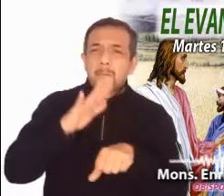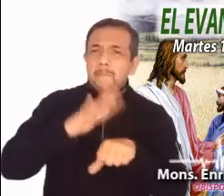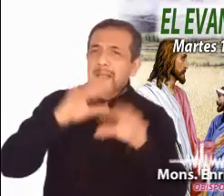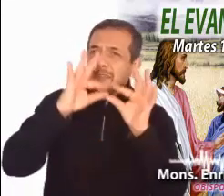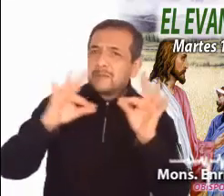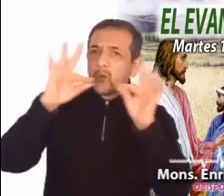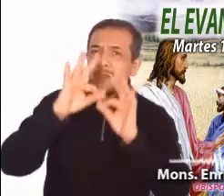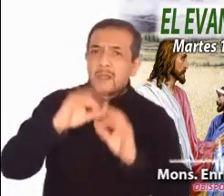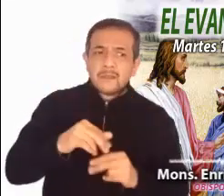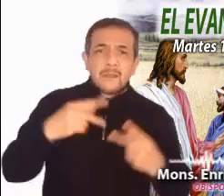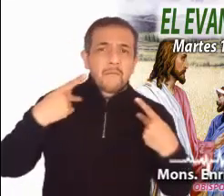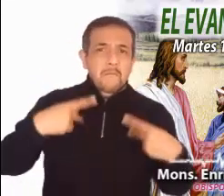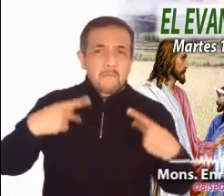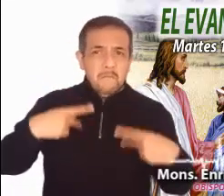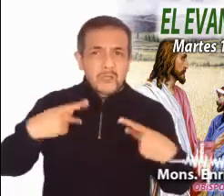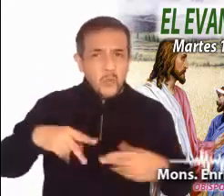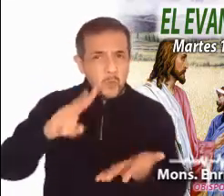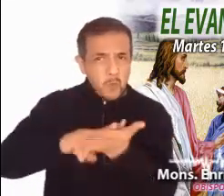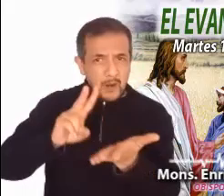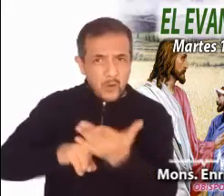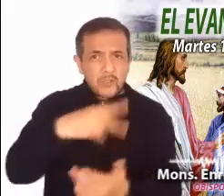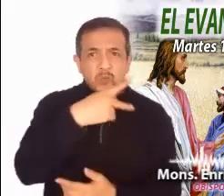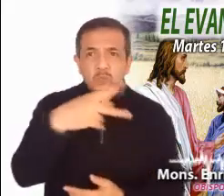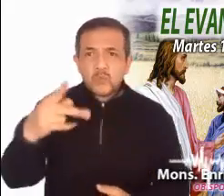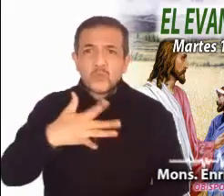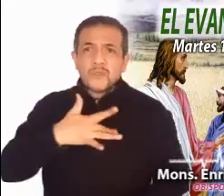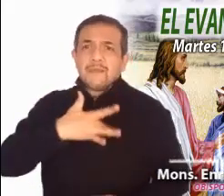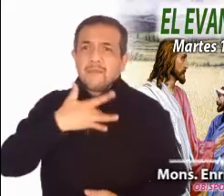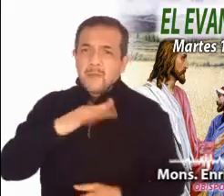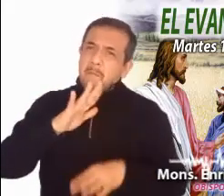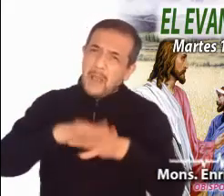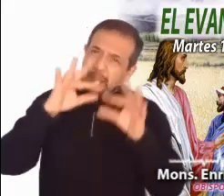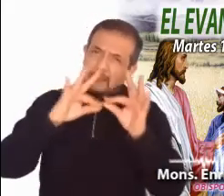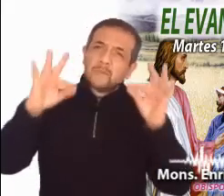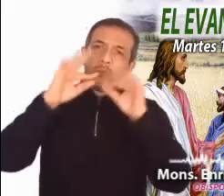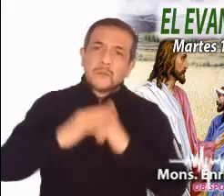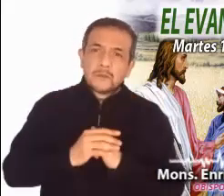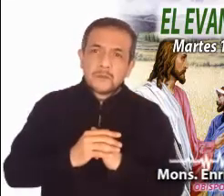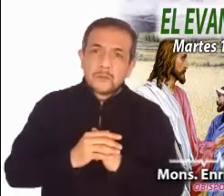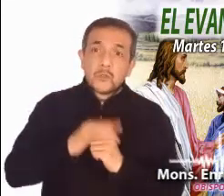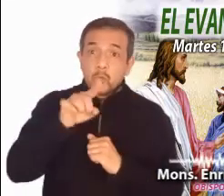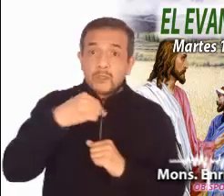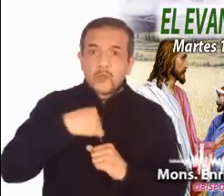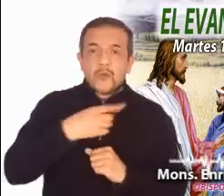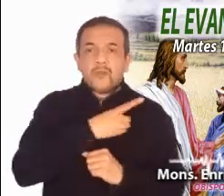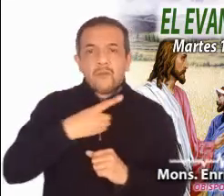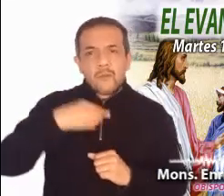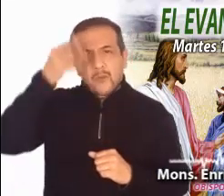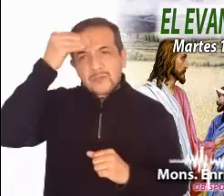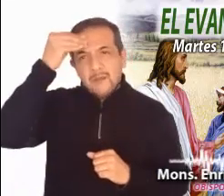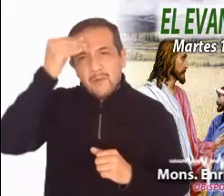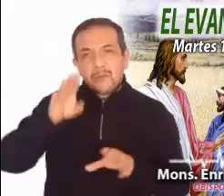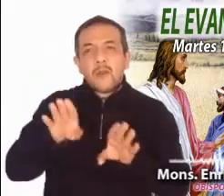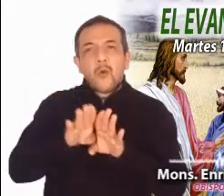los sentimientos y la dignidad de las personas. ¿Cuánto tendríamos que aprender en